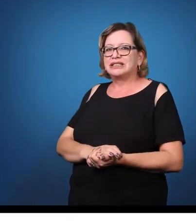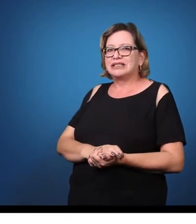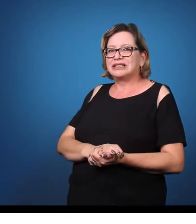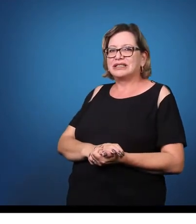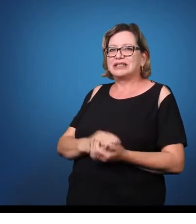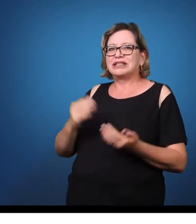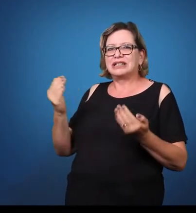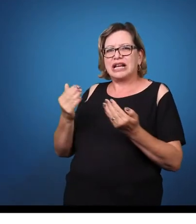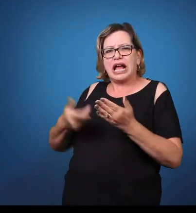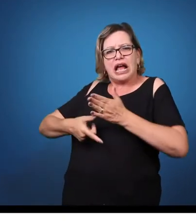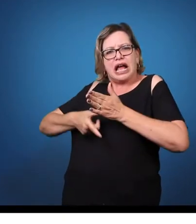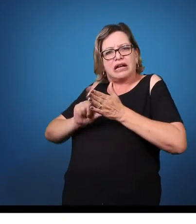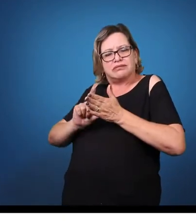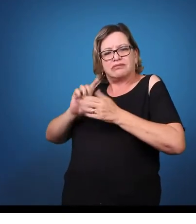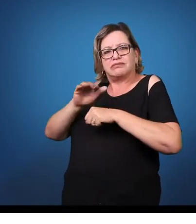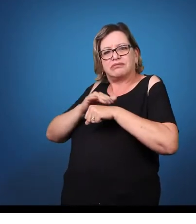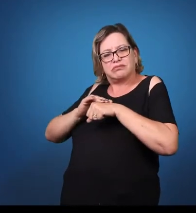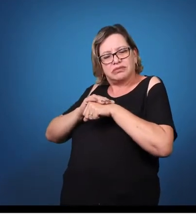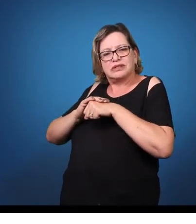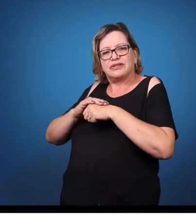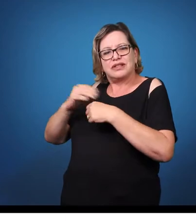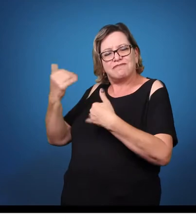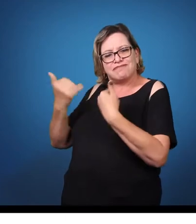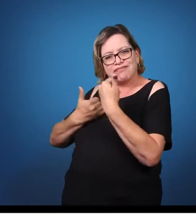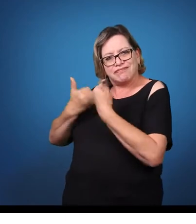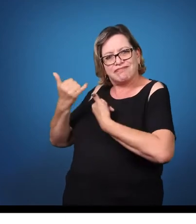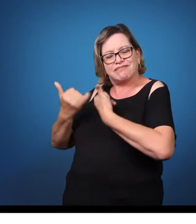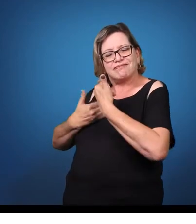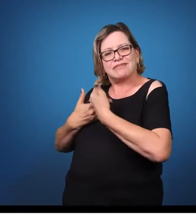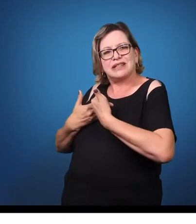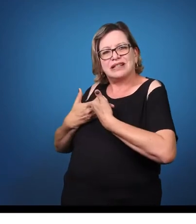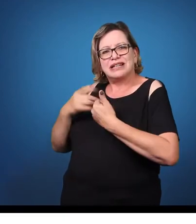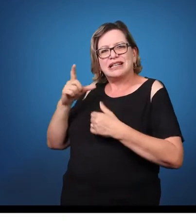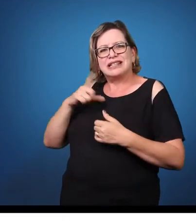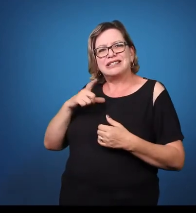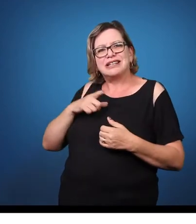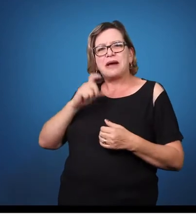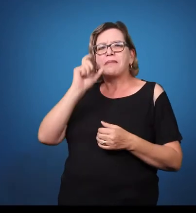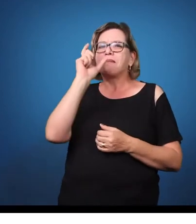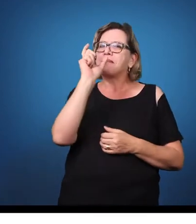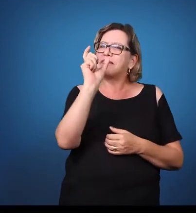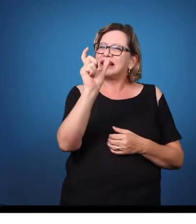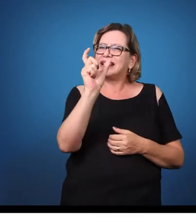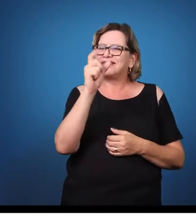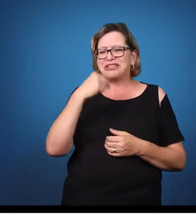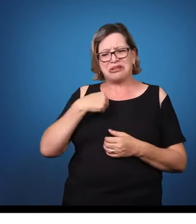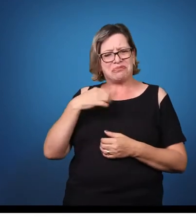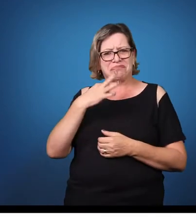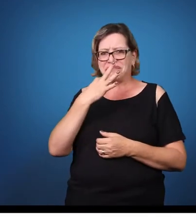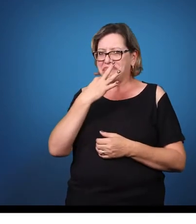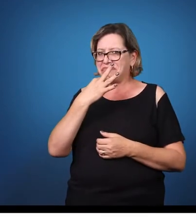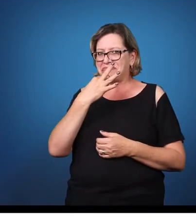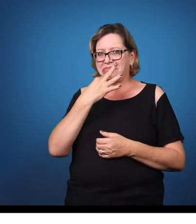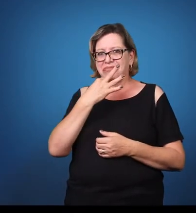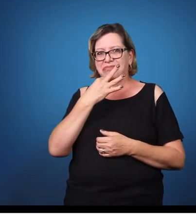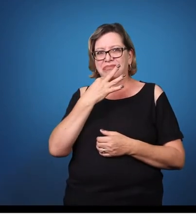Comorbidades. Eu te peço para traduzir isso para a nossa audiência. O que é a comorbidade? São as